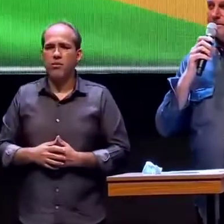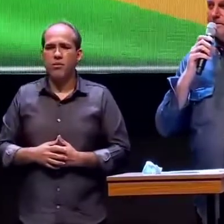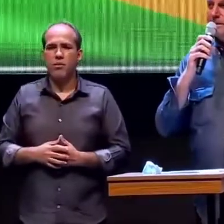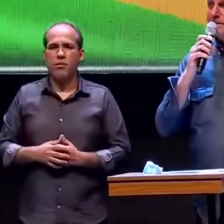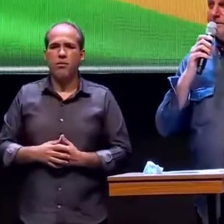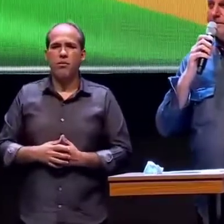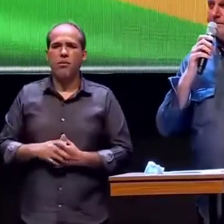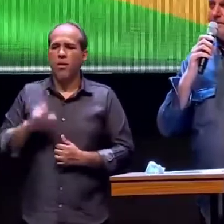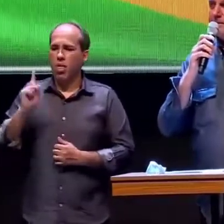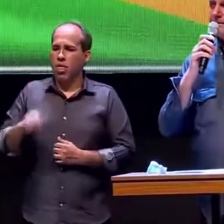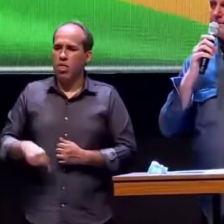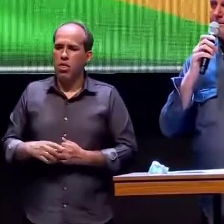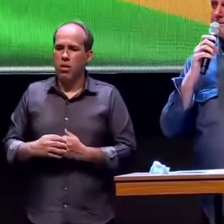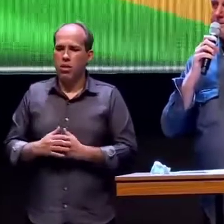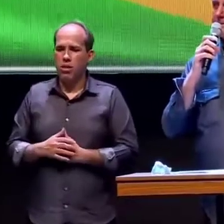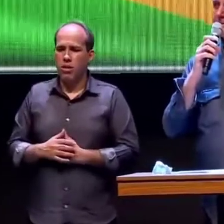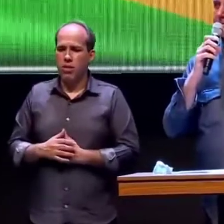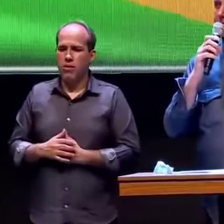uma